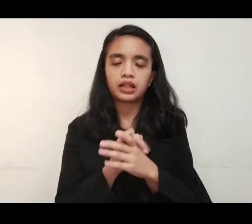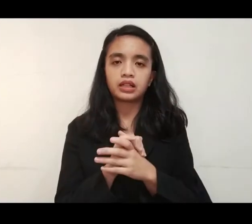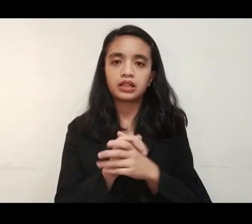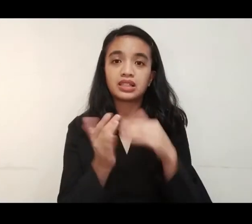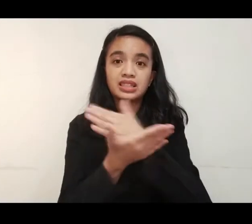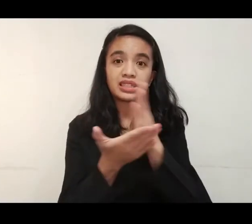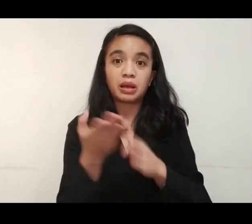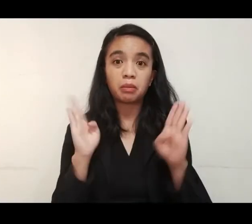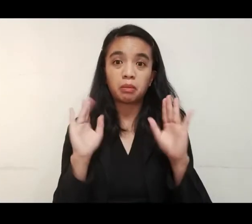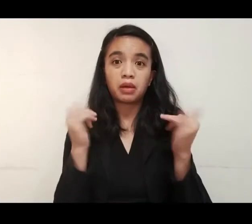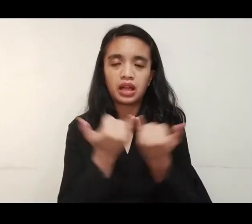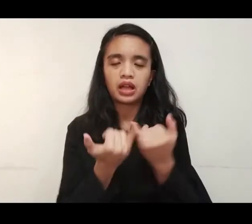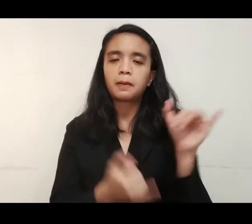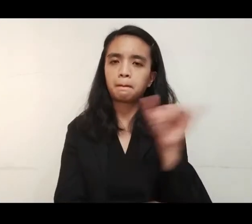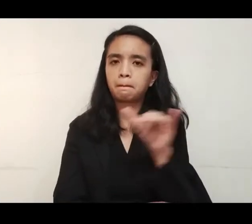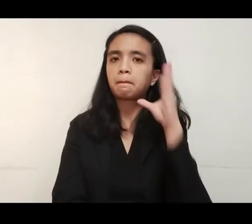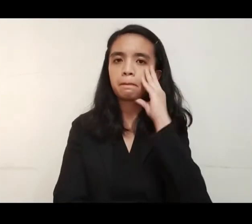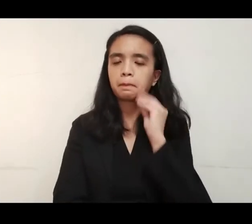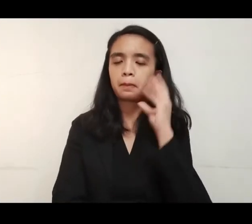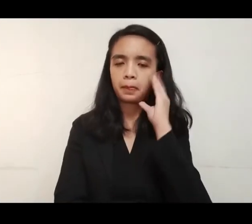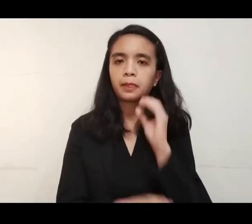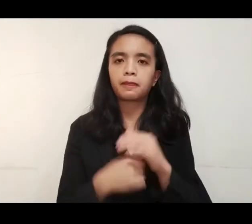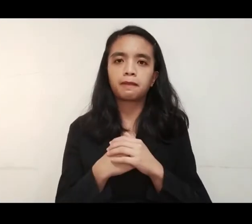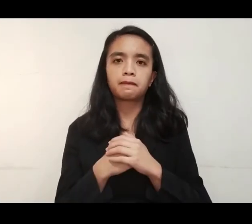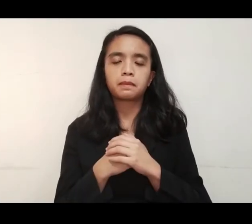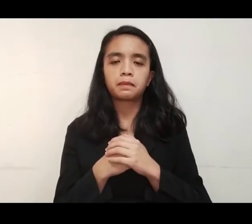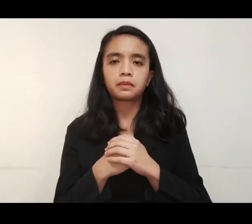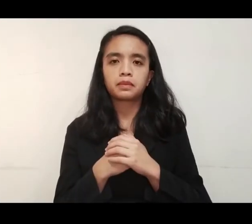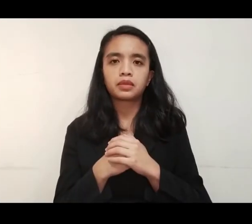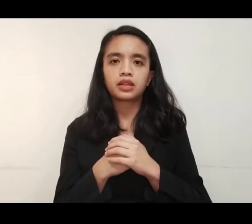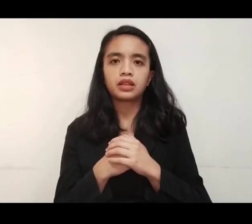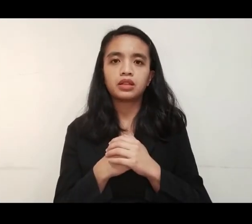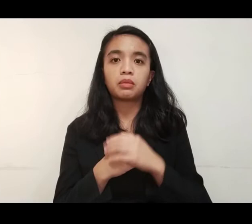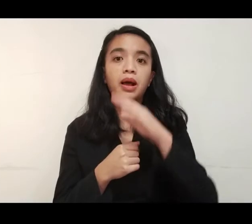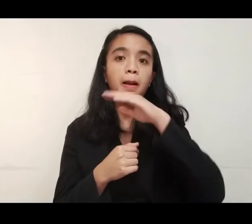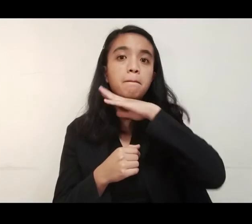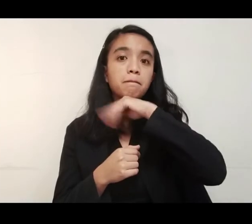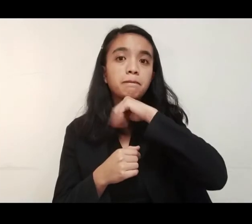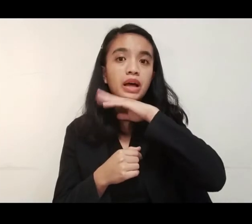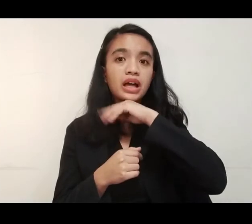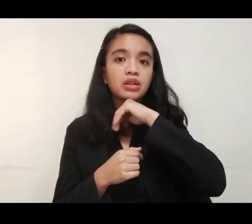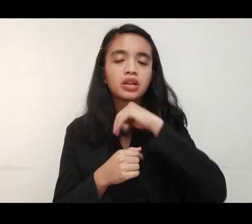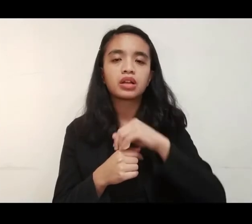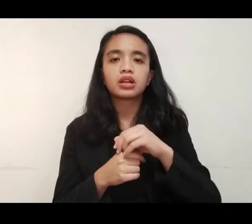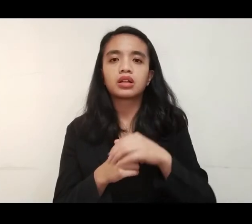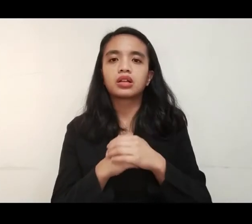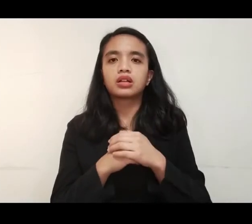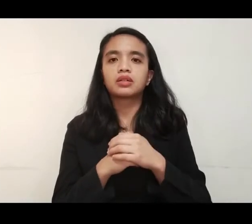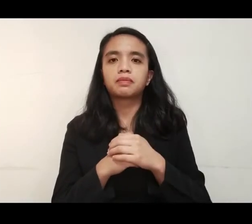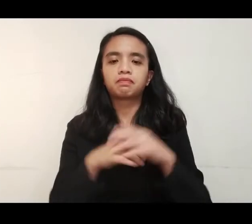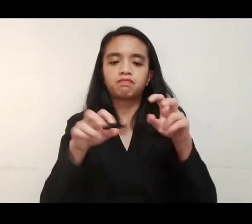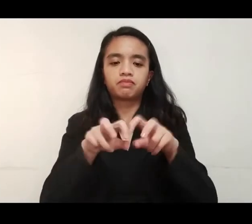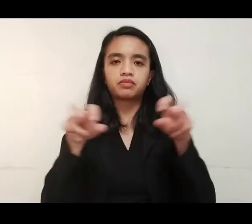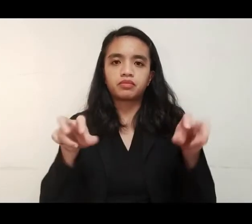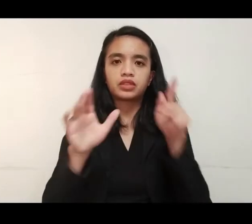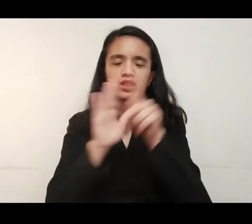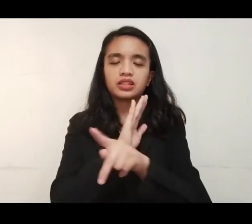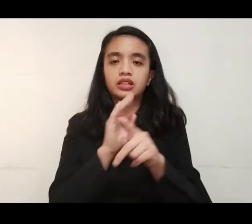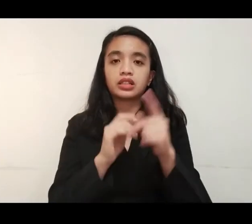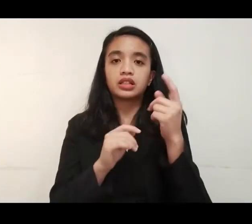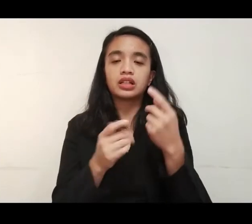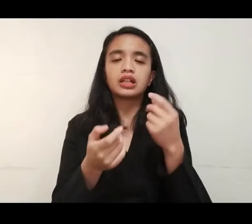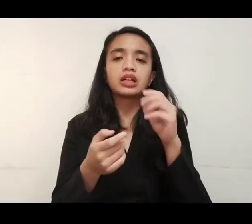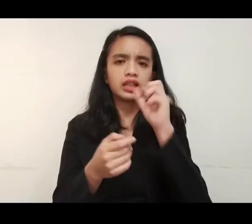situation sa atin na ilang barangay ay naapiktuhan at yun ay nakaling yung mga baboy within 1 km